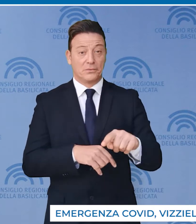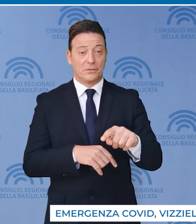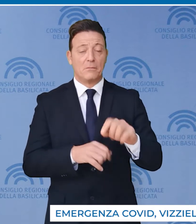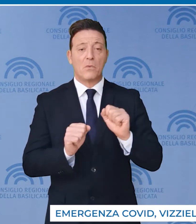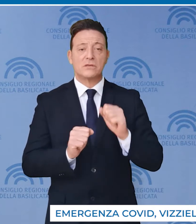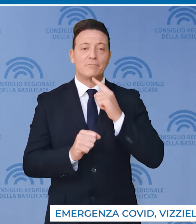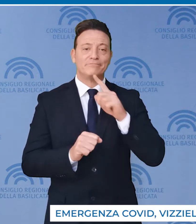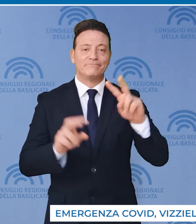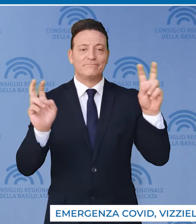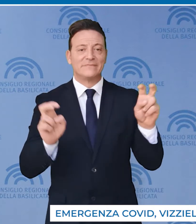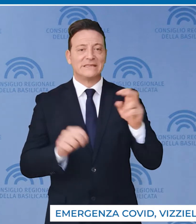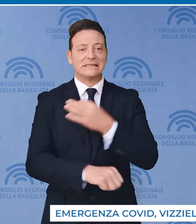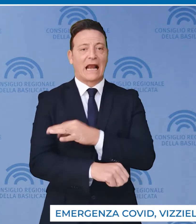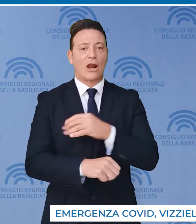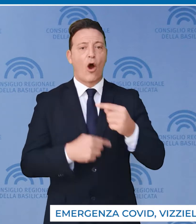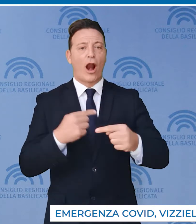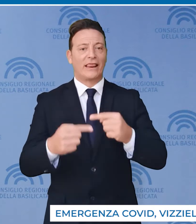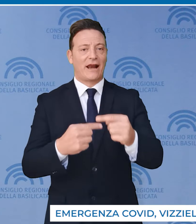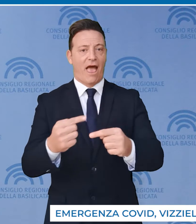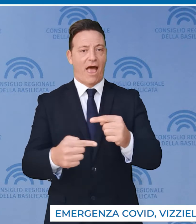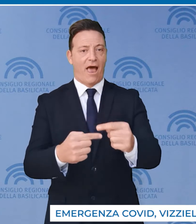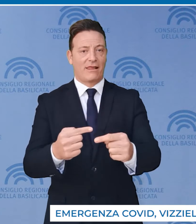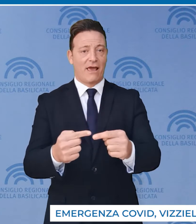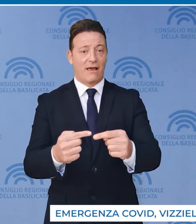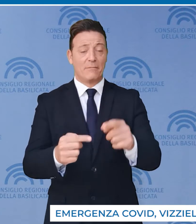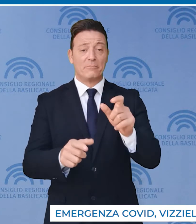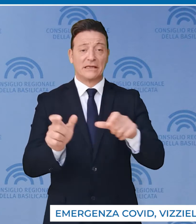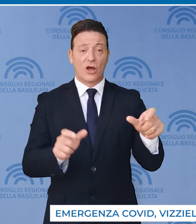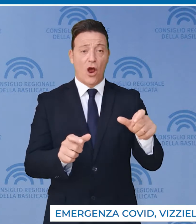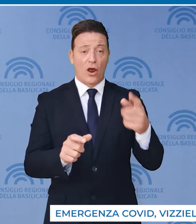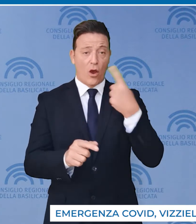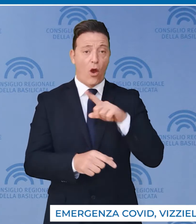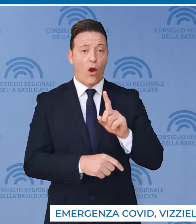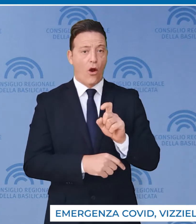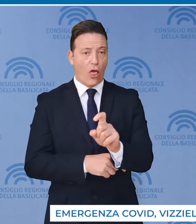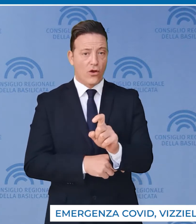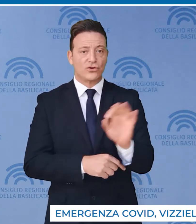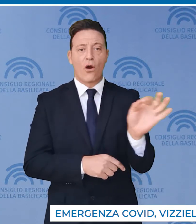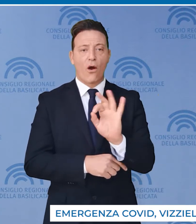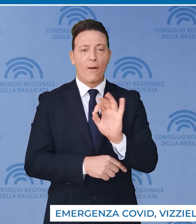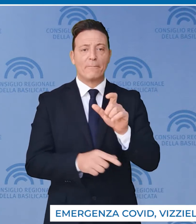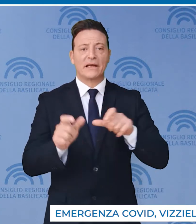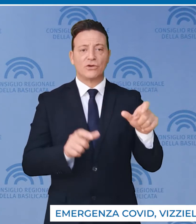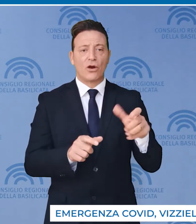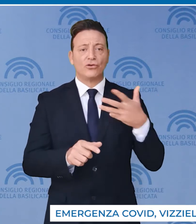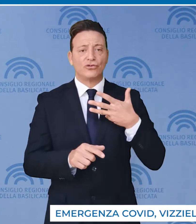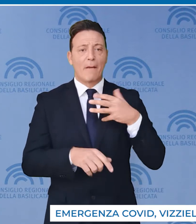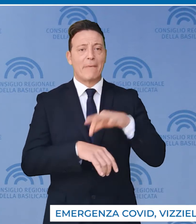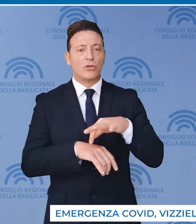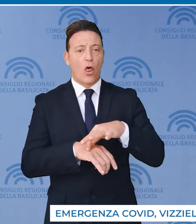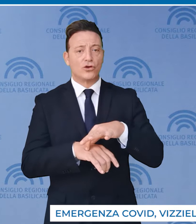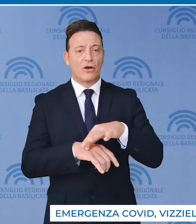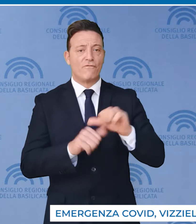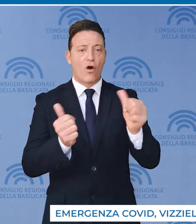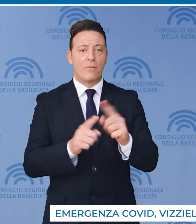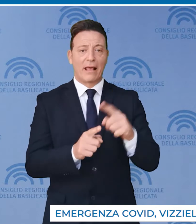pazienti di quella che potremmo chiamare la sanità ordinaria come i pazienti oncologici o quelli